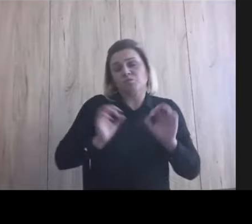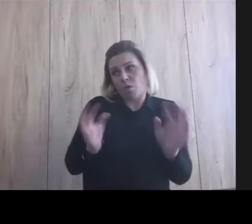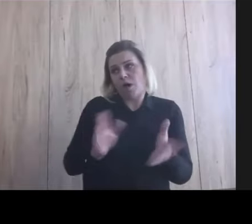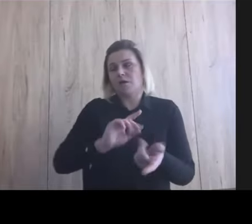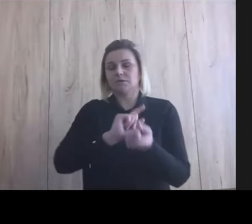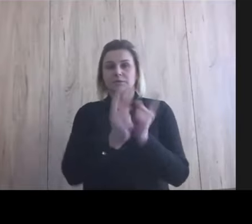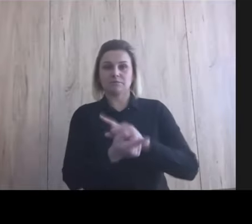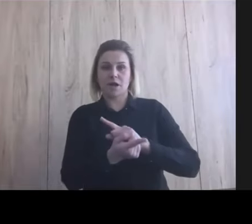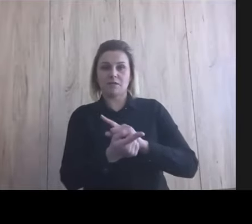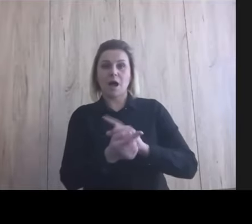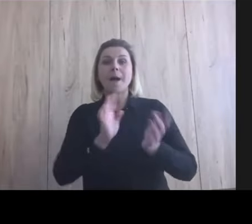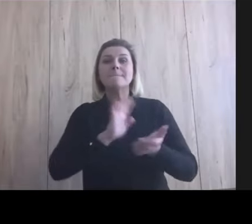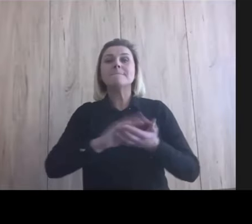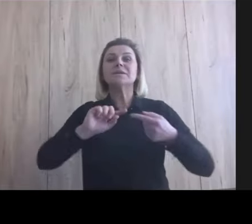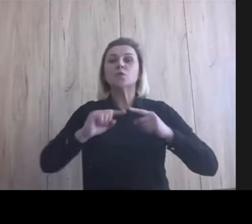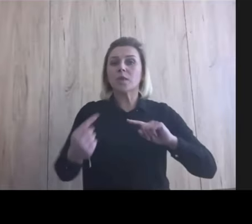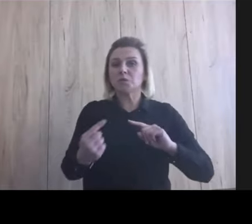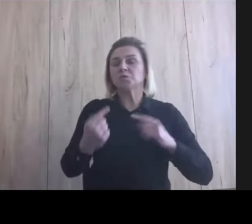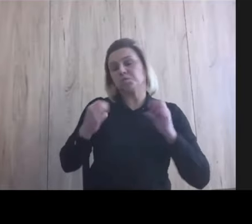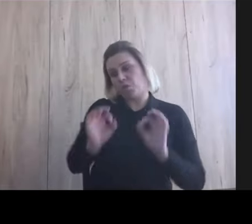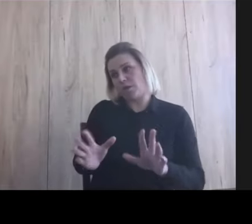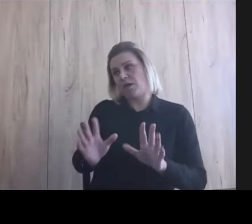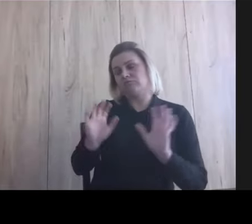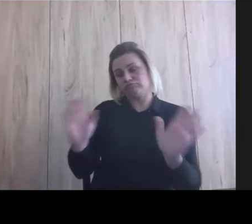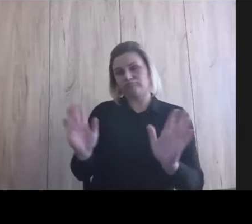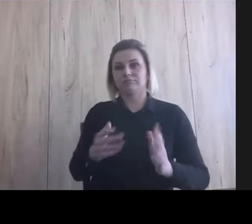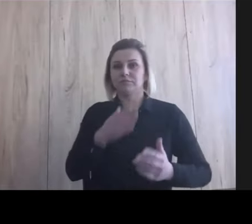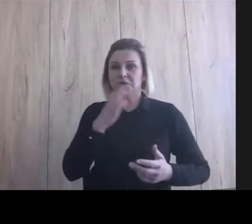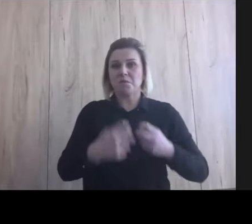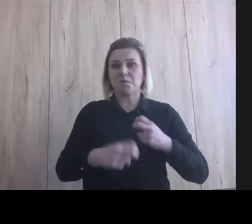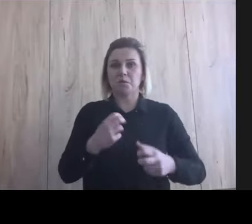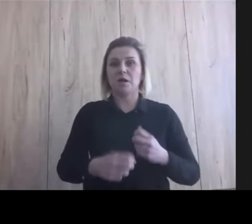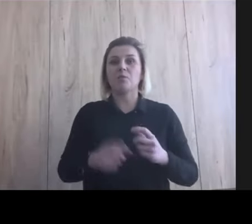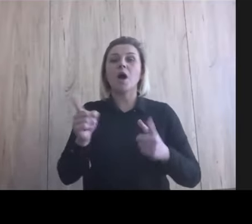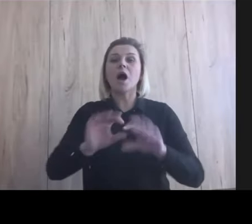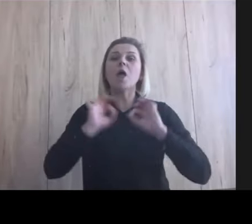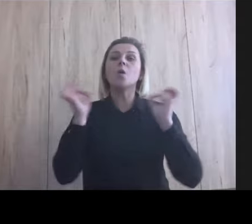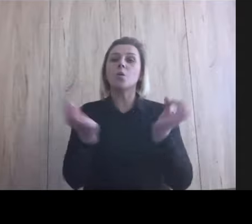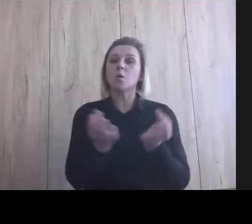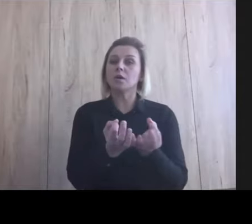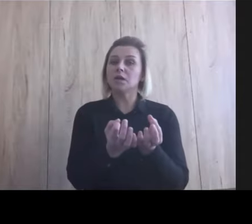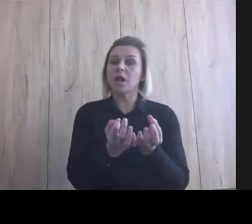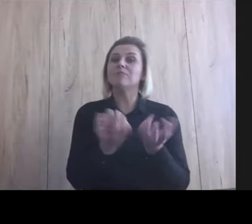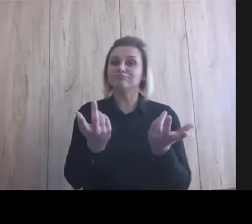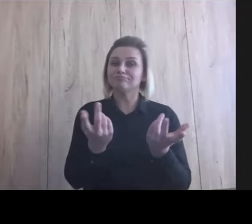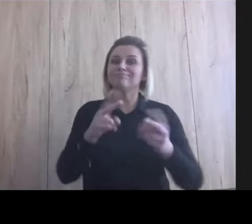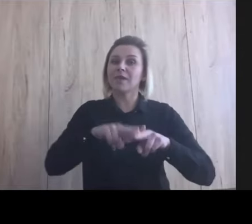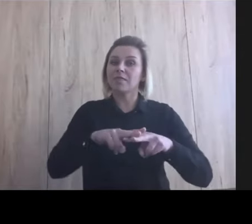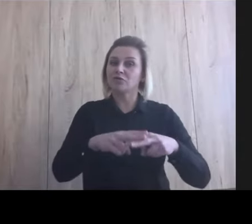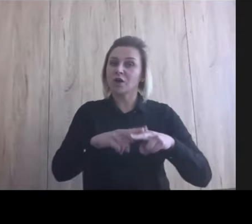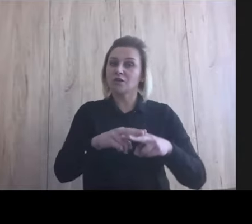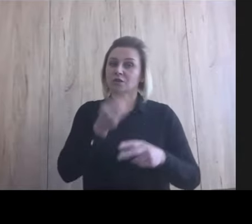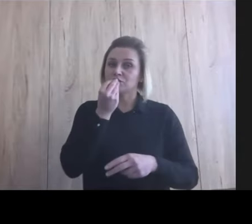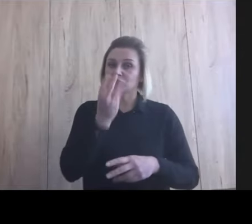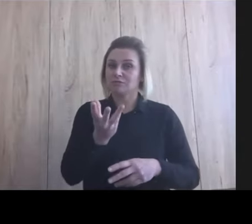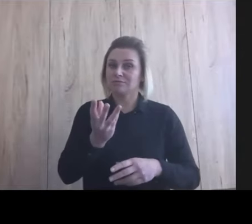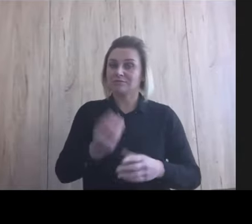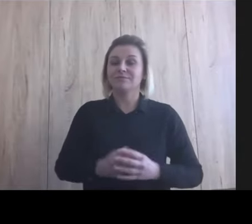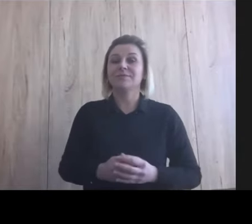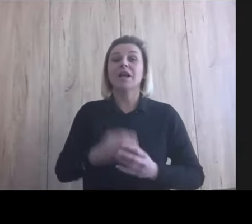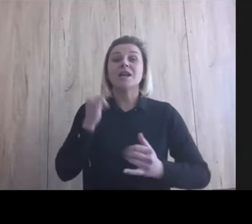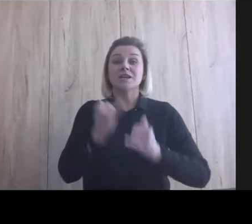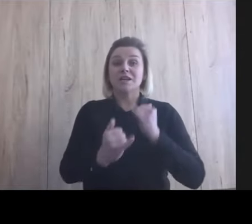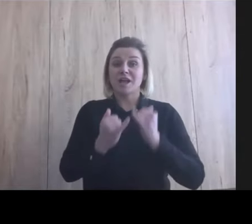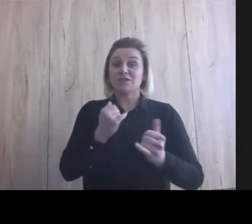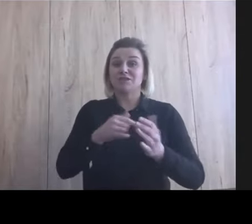Bez kontekstu, dobra, dajmy bez kontekstu, ale ogólnie, ogólnie narzędzie super, nie, więc jeżeli pójdziemy w tą